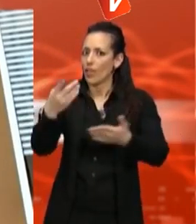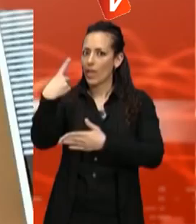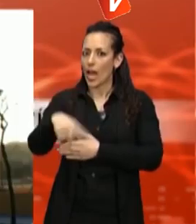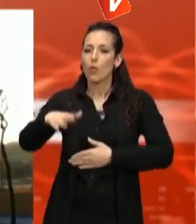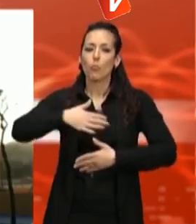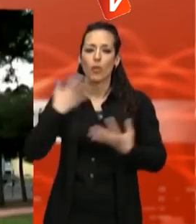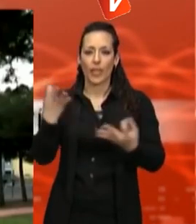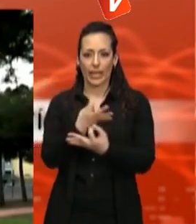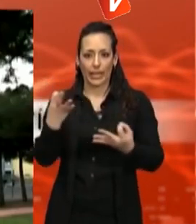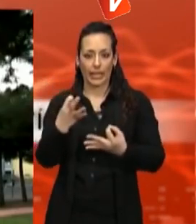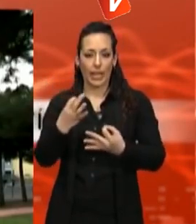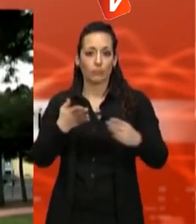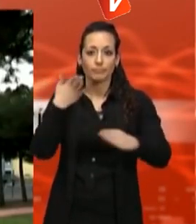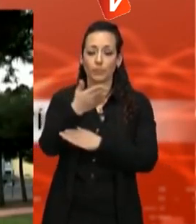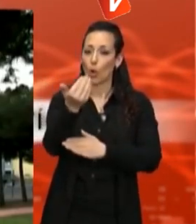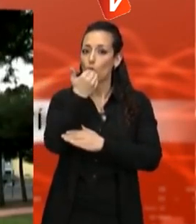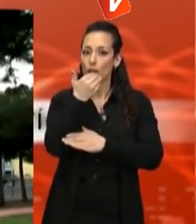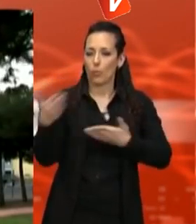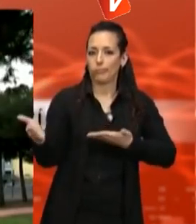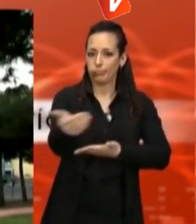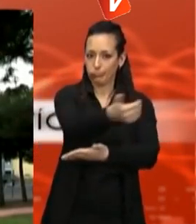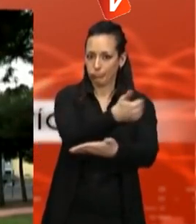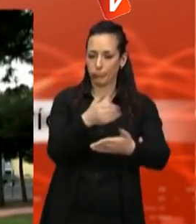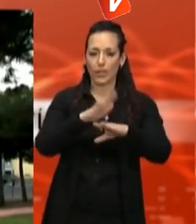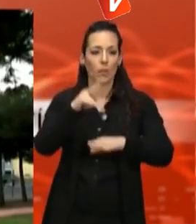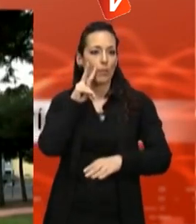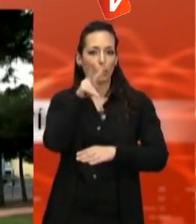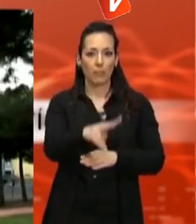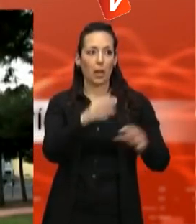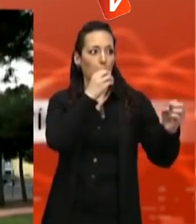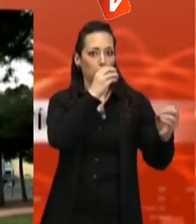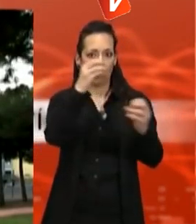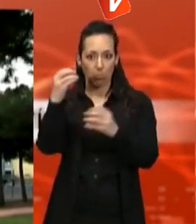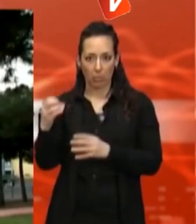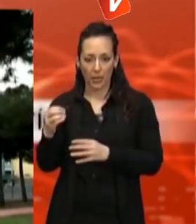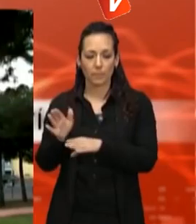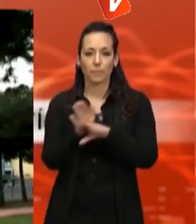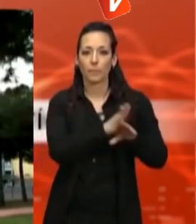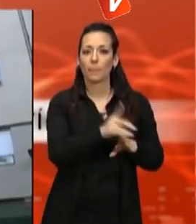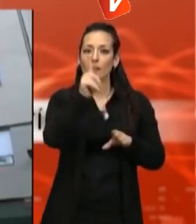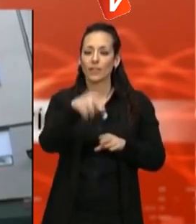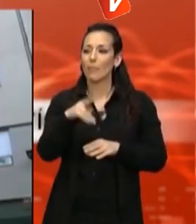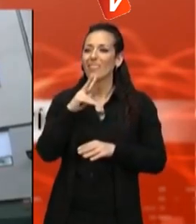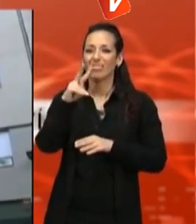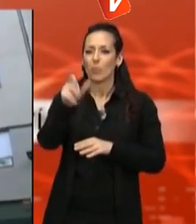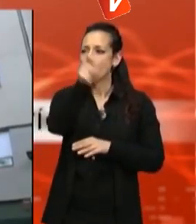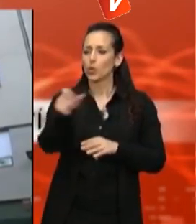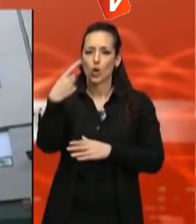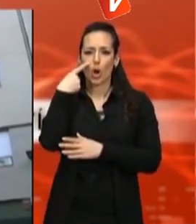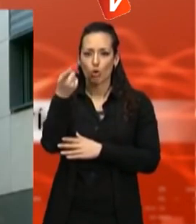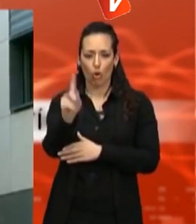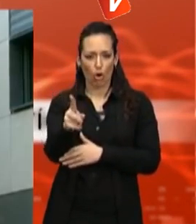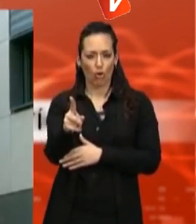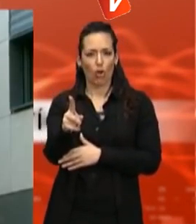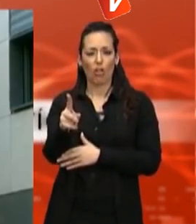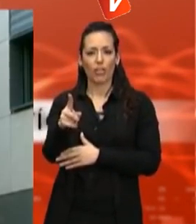correspondència i a mirar que tot estigui en ordre. Cal tenir present de no dia a persones desconegudes que tenim previst marxar de vacances ni quant